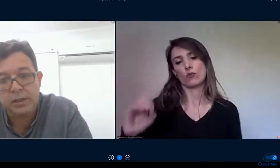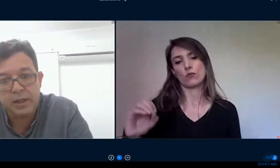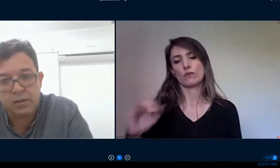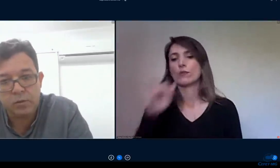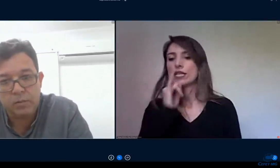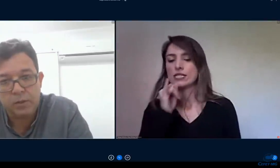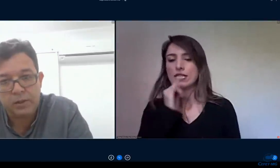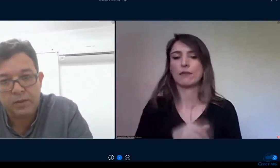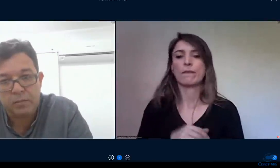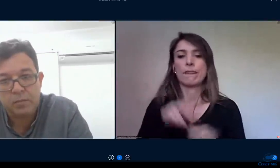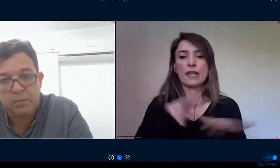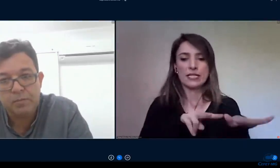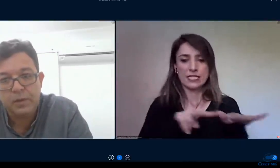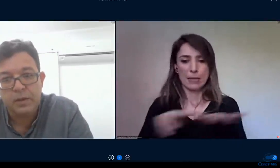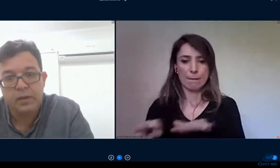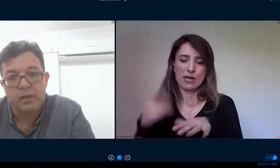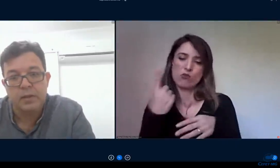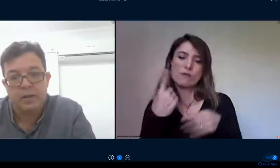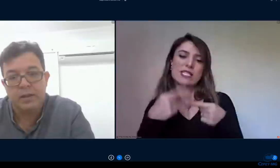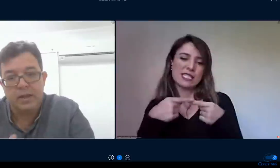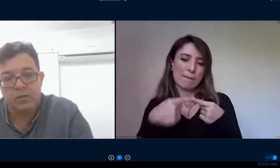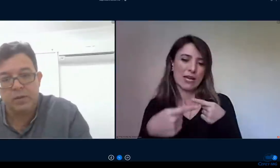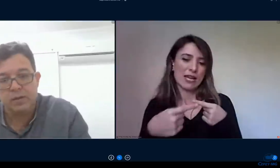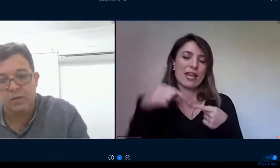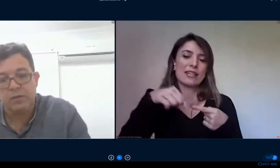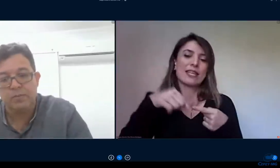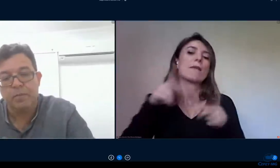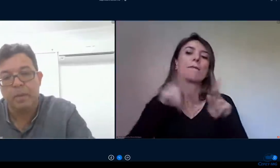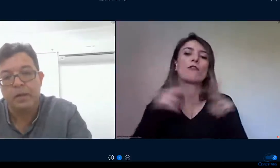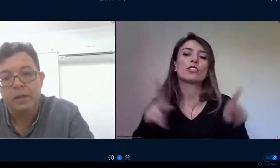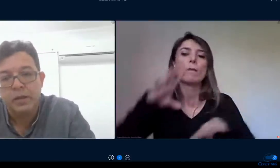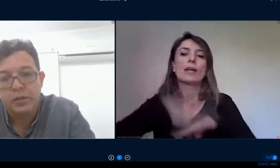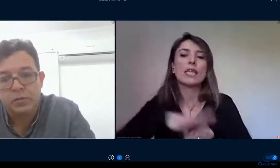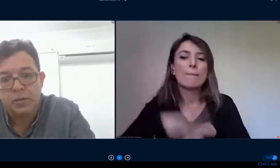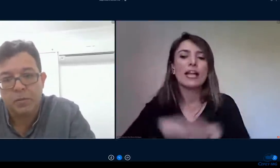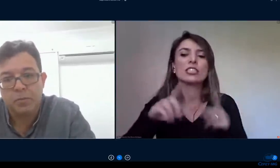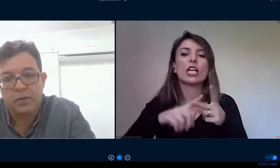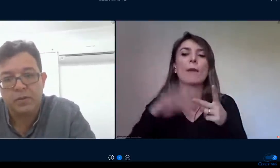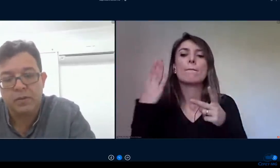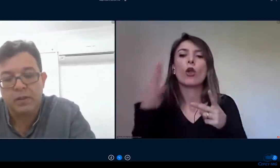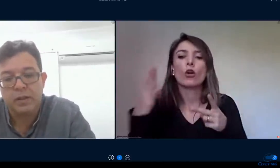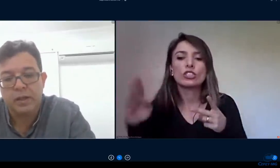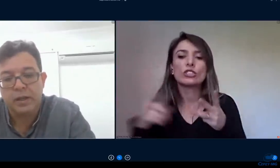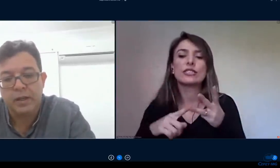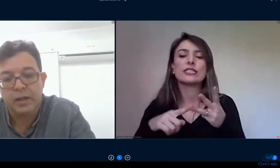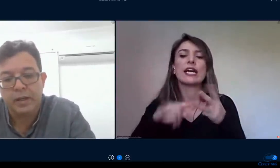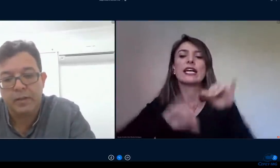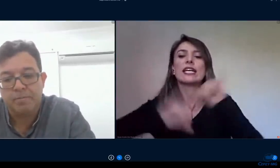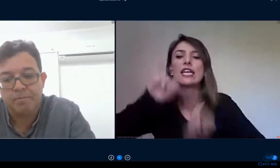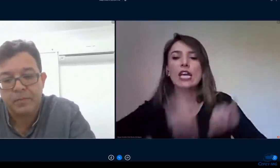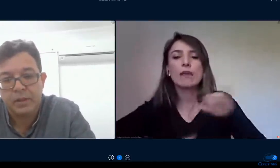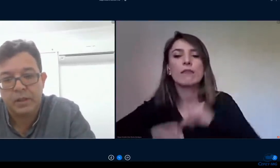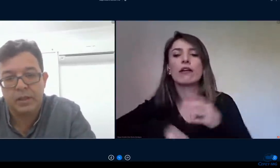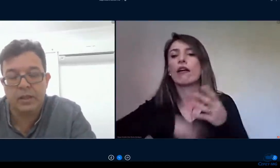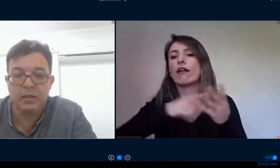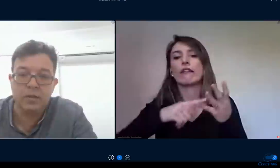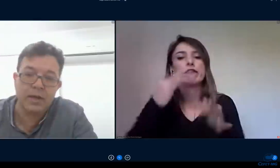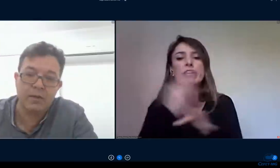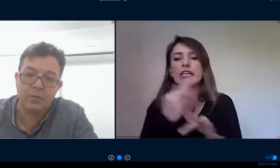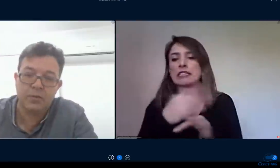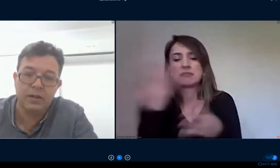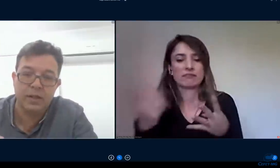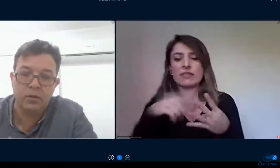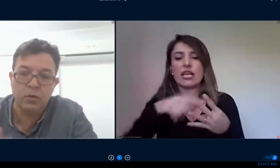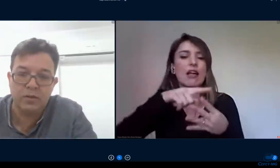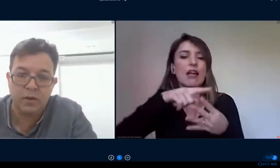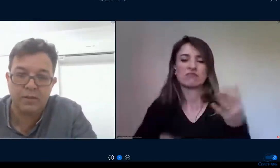química e de literatura por exemplo e dá suas aulas de uma proporção e ele não